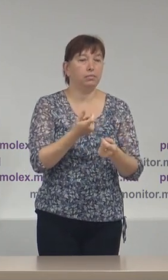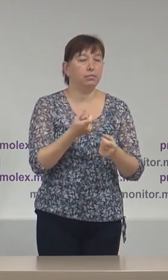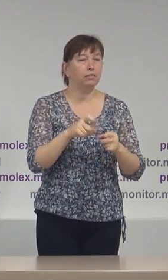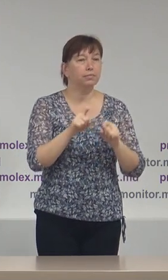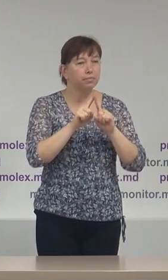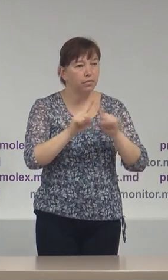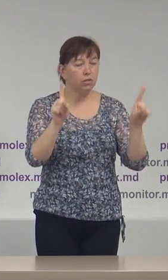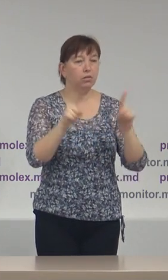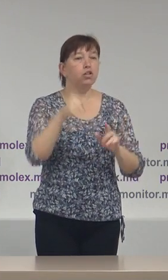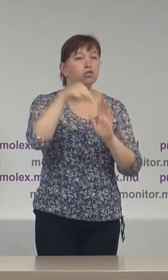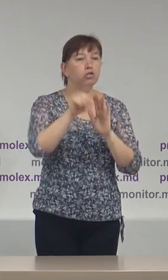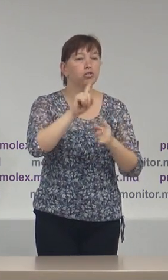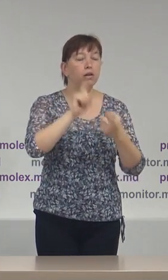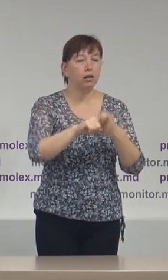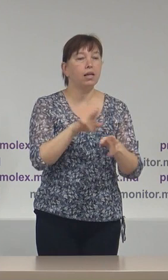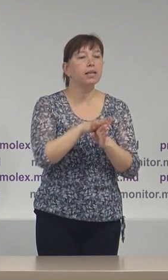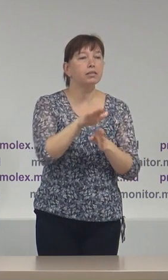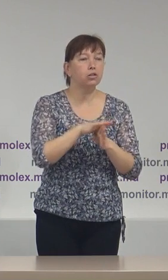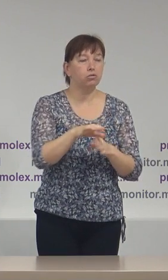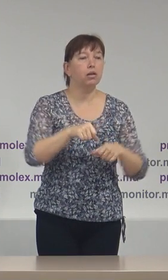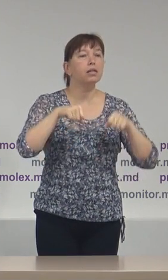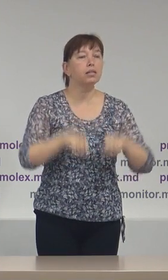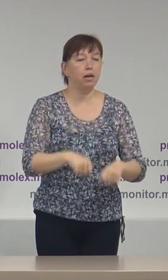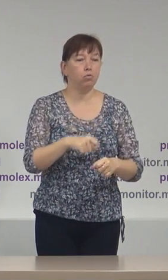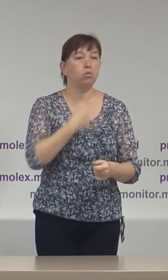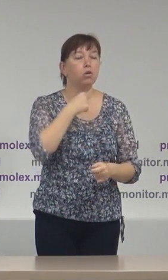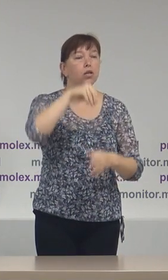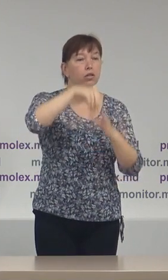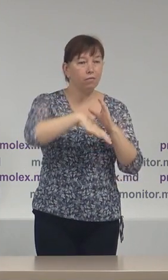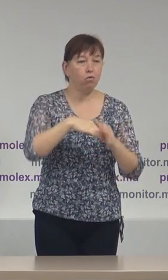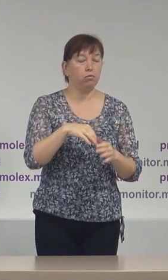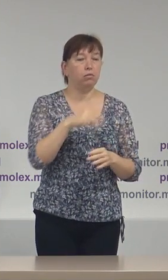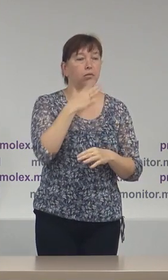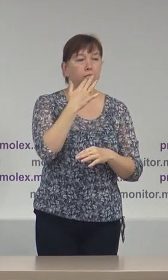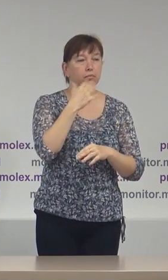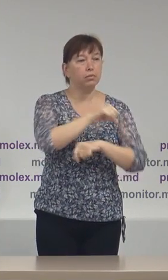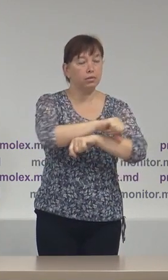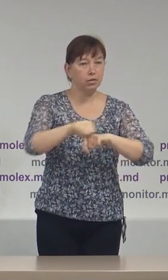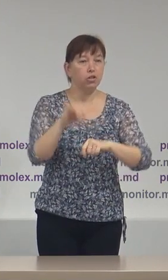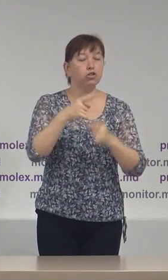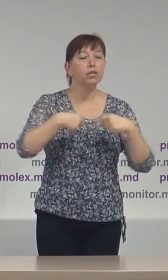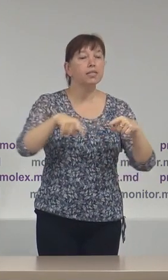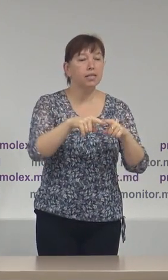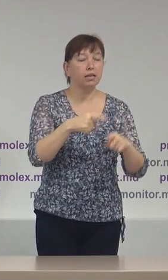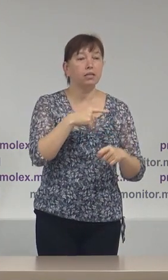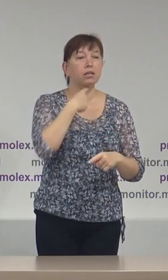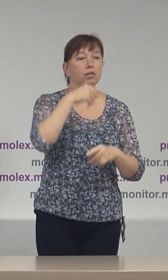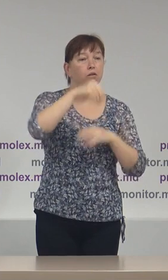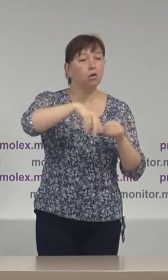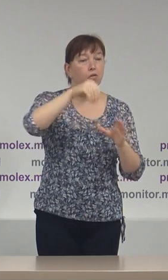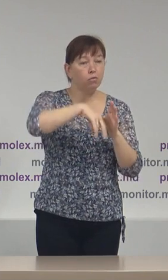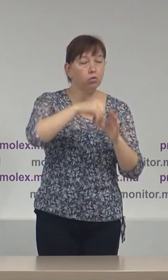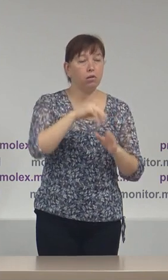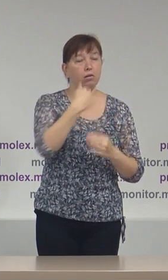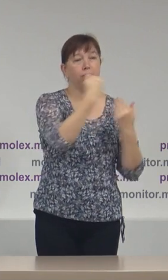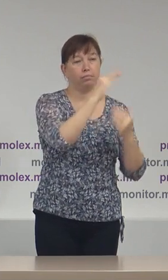în ceea privește exercitarea dreptului de vot în diasporă și în secțiile de votare unde vor vota alegătorii din